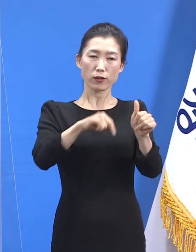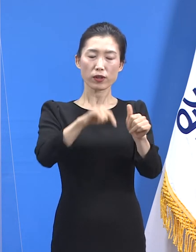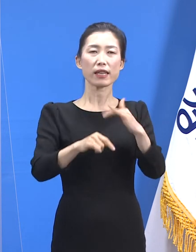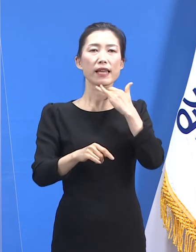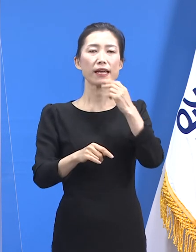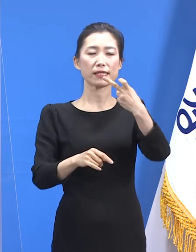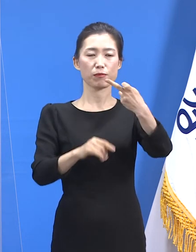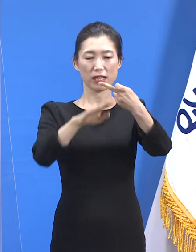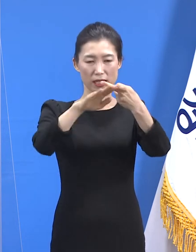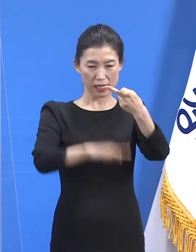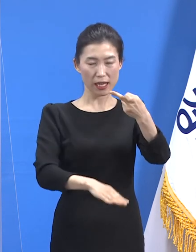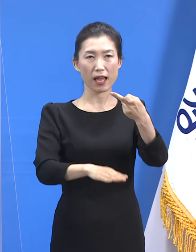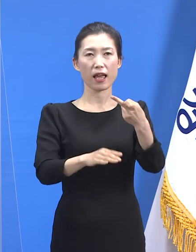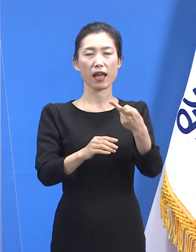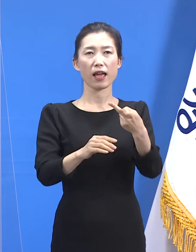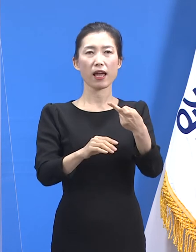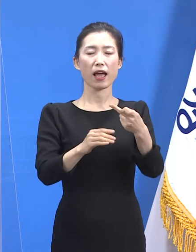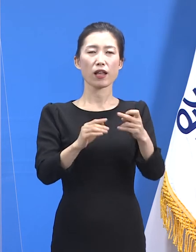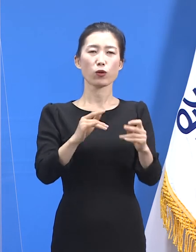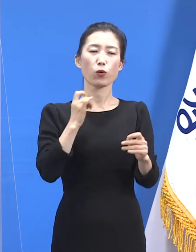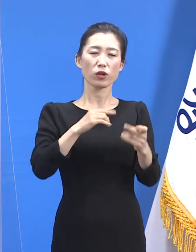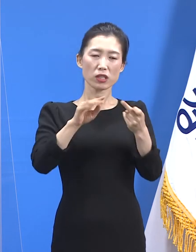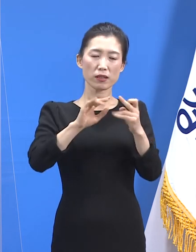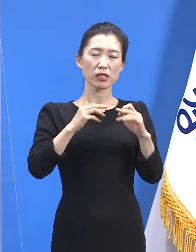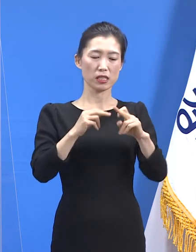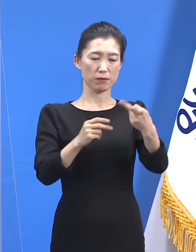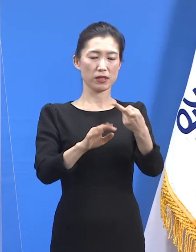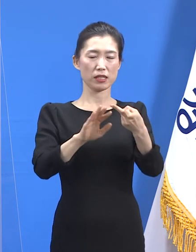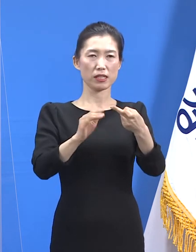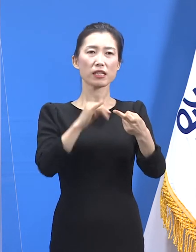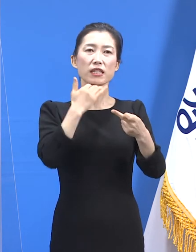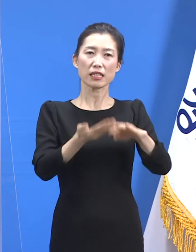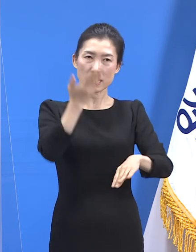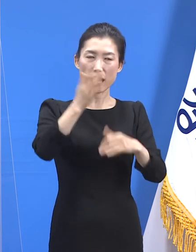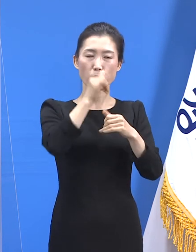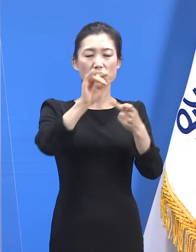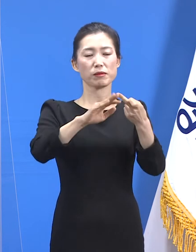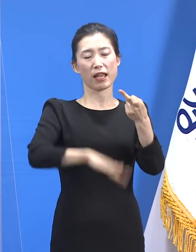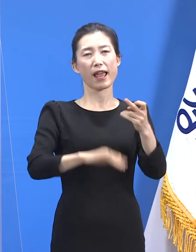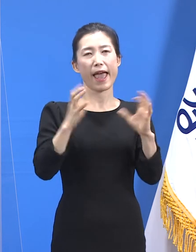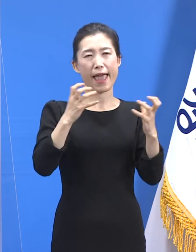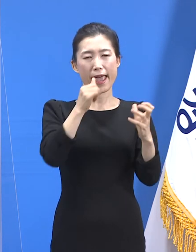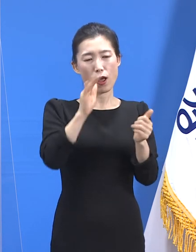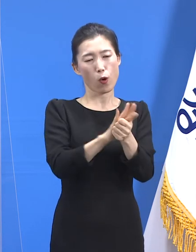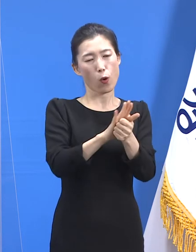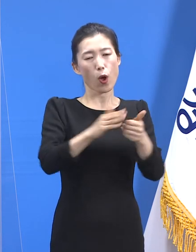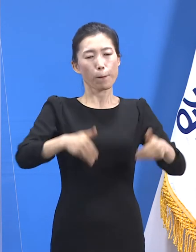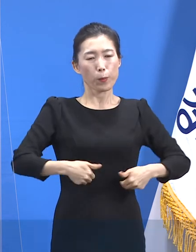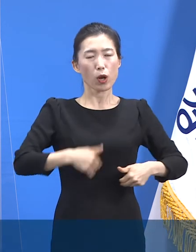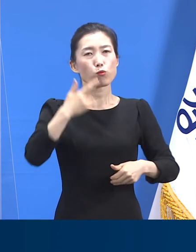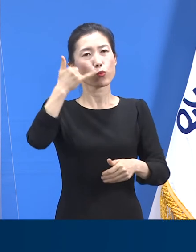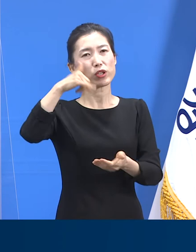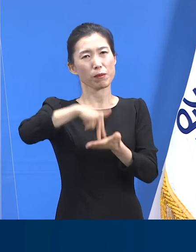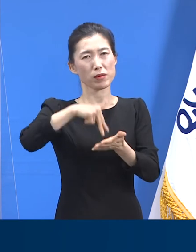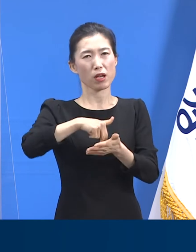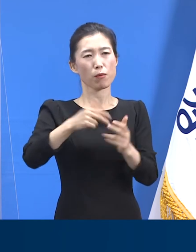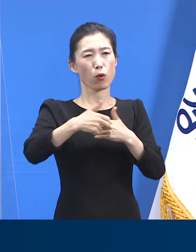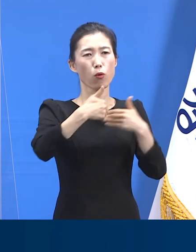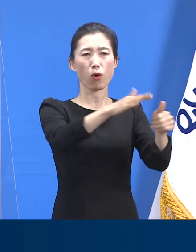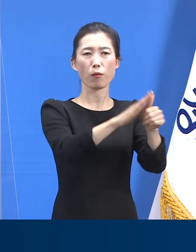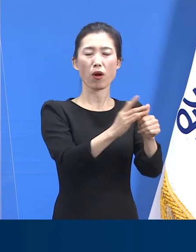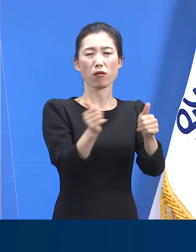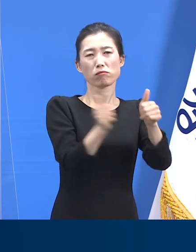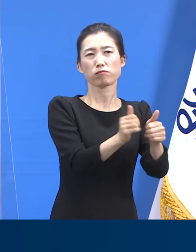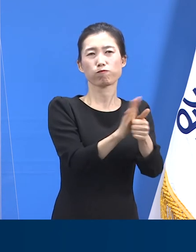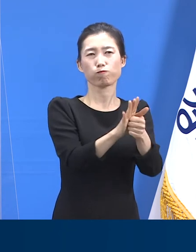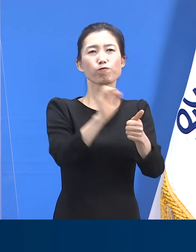12세 이하 또는 돌봄이 필요한 자녀가 있는 보호자입니다. 4월 1일 영지 기준 총